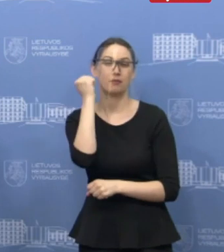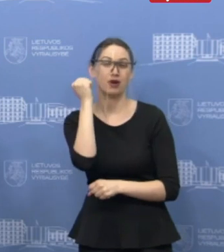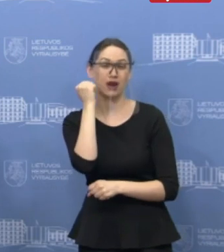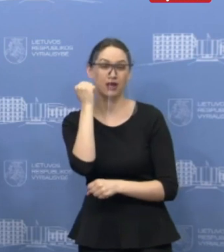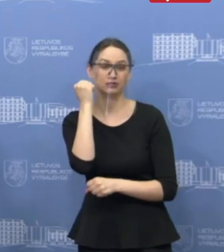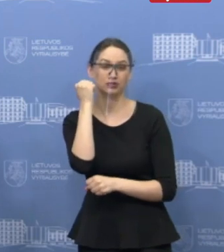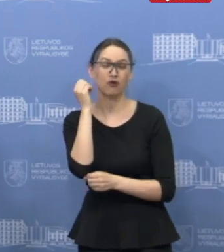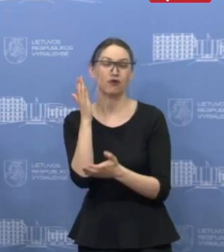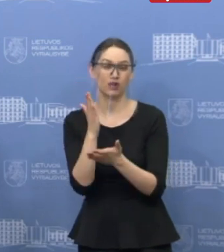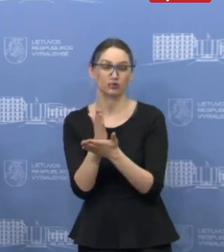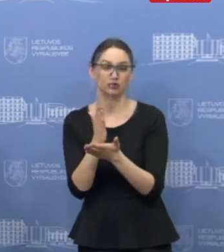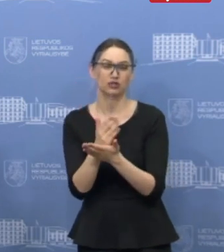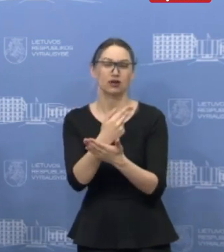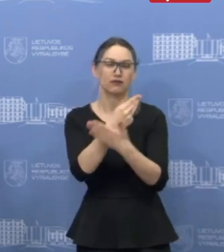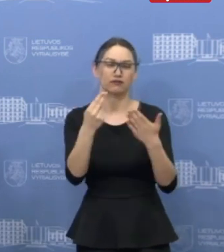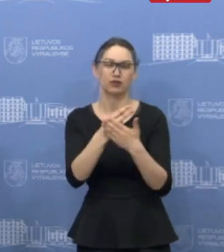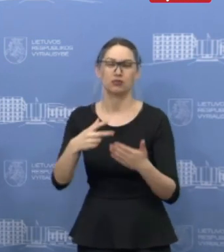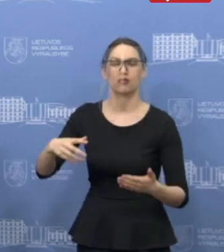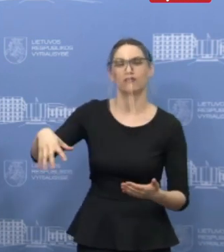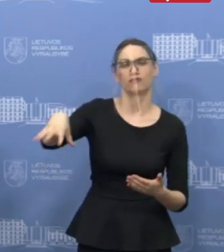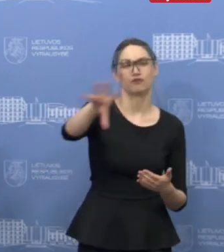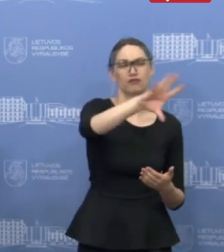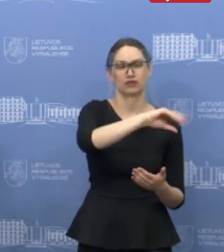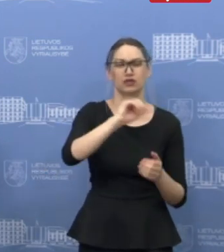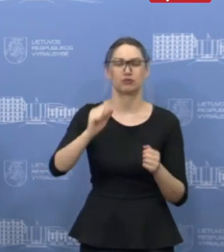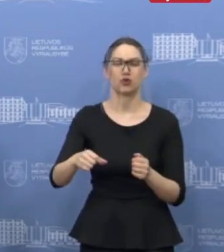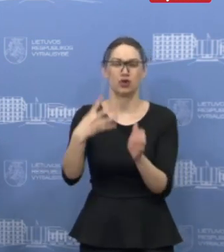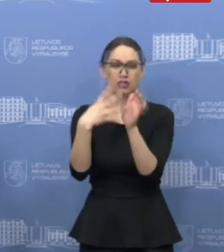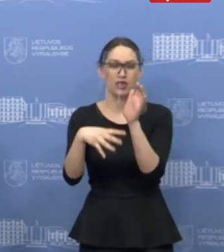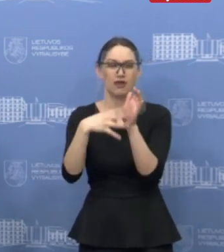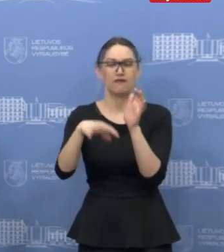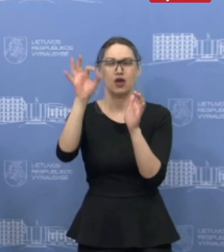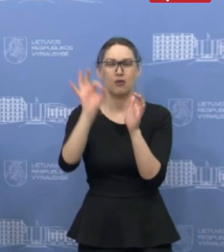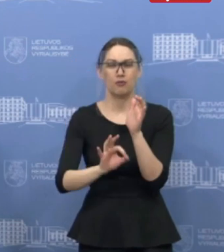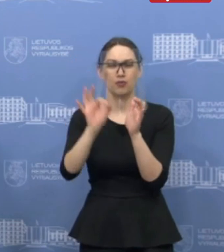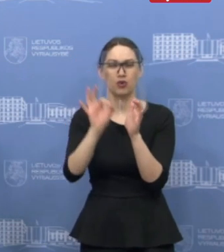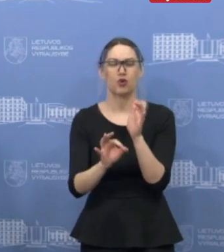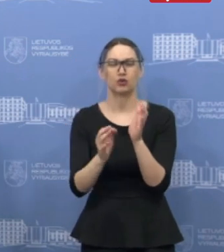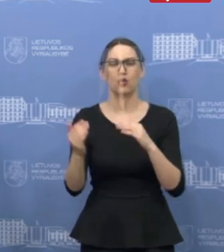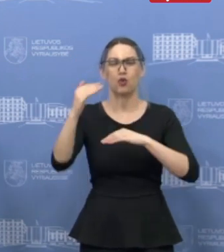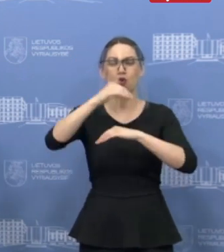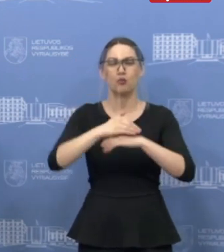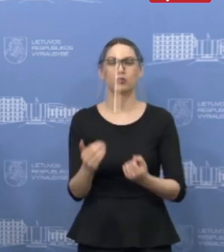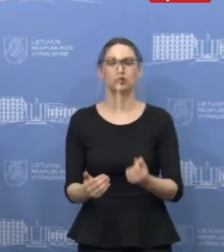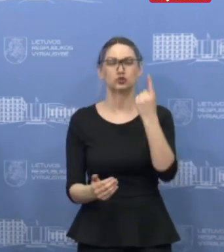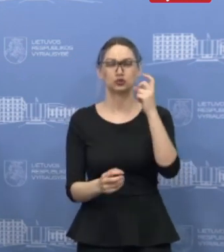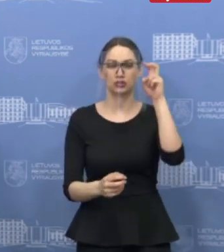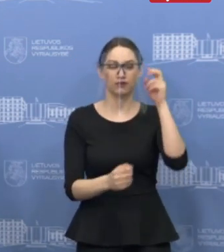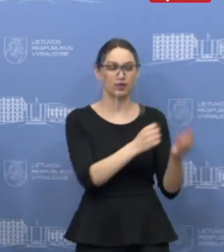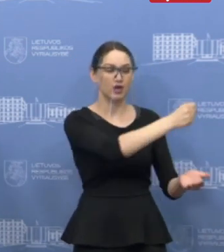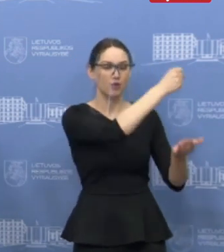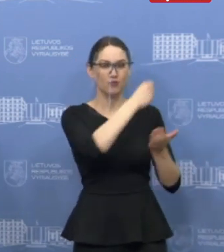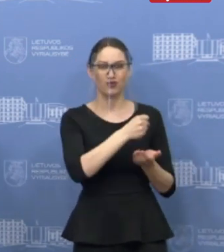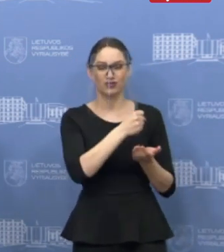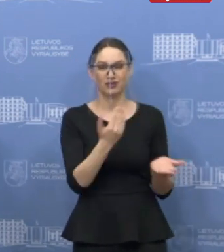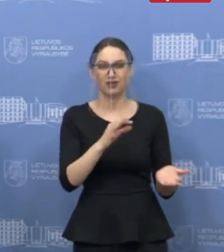praktiškai visoms įmonėms išmokėti 90 procentų iš valstybės biudžeto lėšų. Tai yra, šitoj vietoj yra pagėlinimas